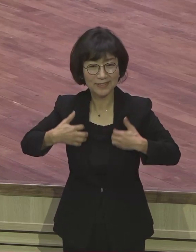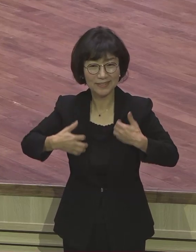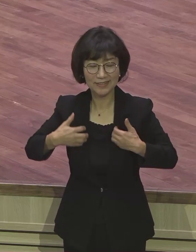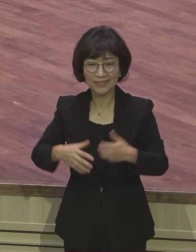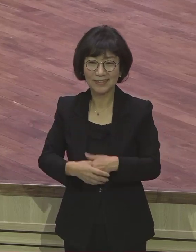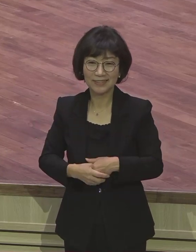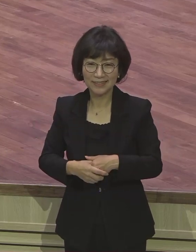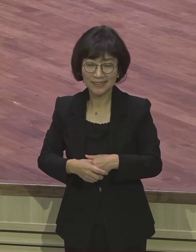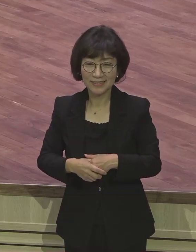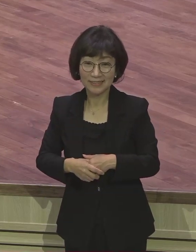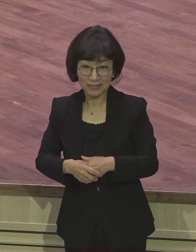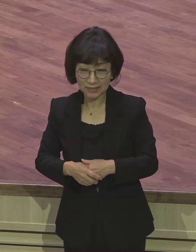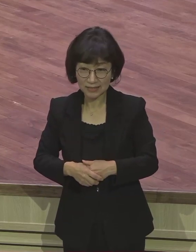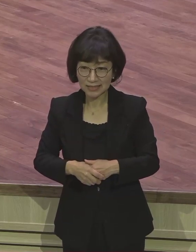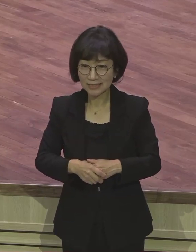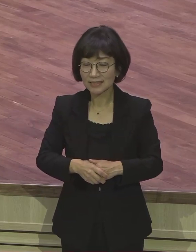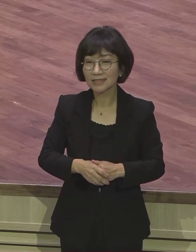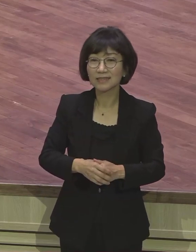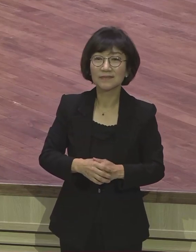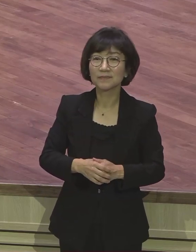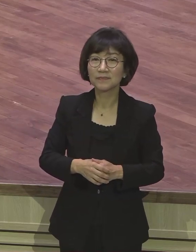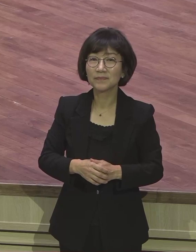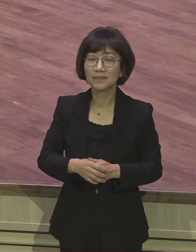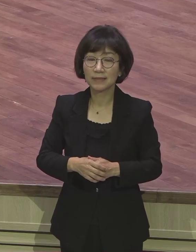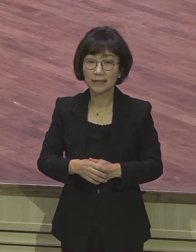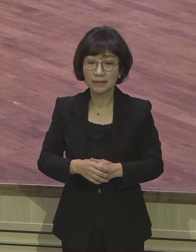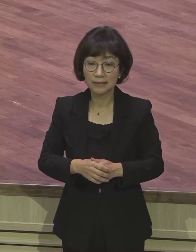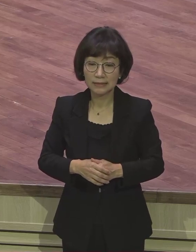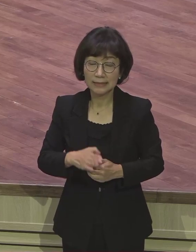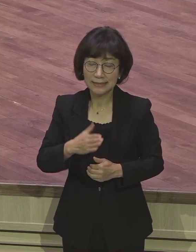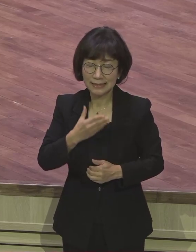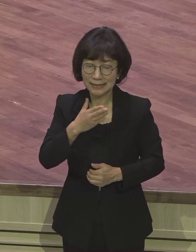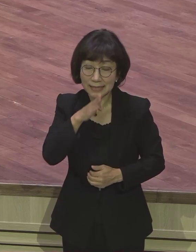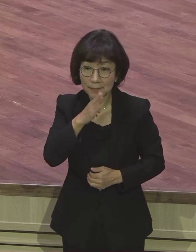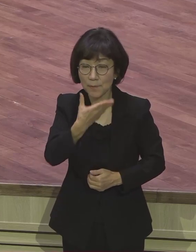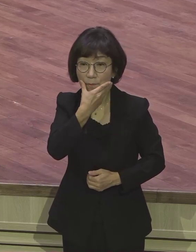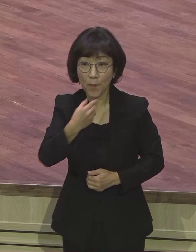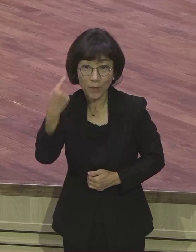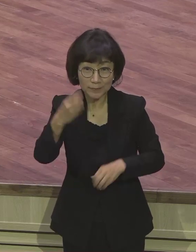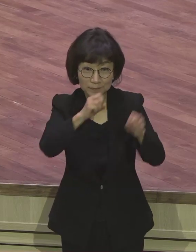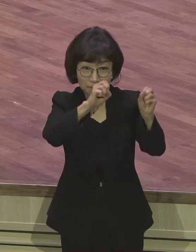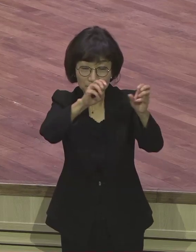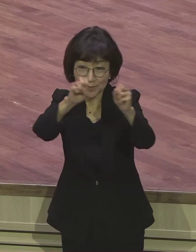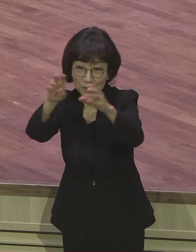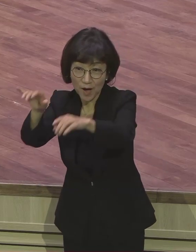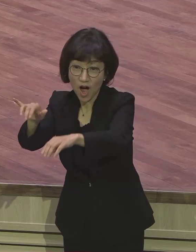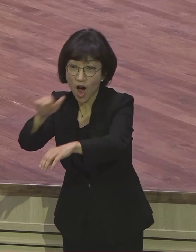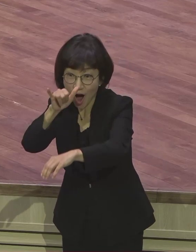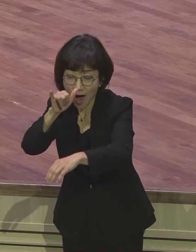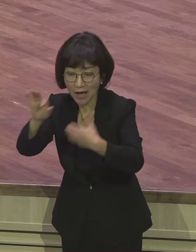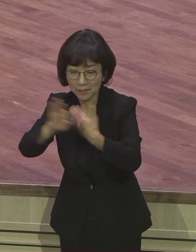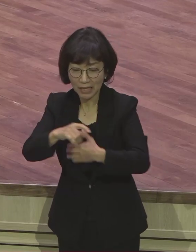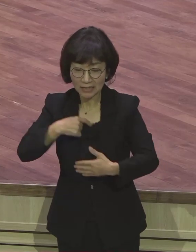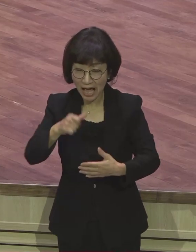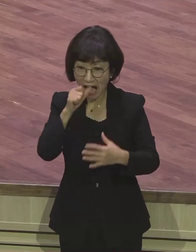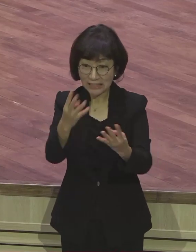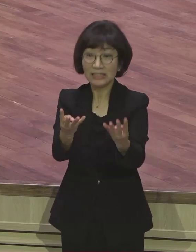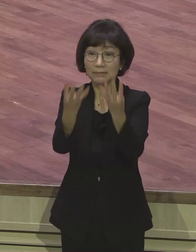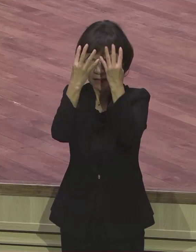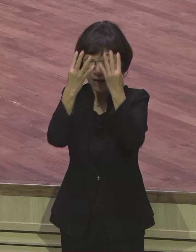참복음, 이 진리만 전파된다면 자신은 뭐 상관없다. 나는 어떤 평가를 받든 상관없다. 나는